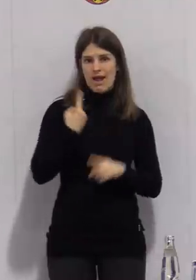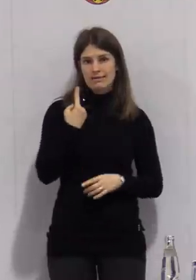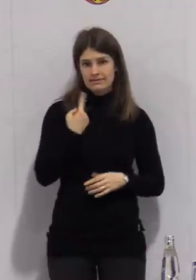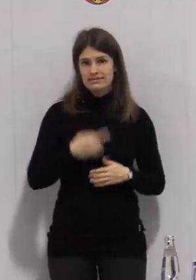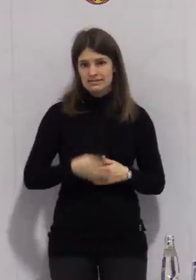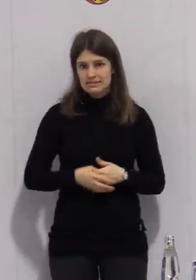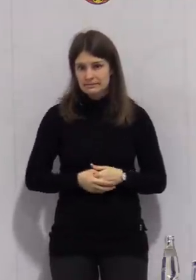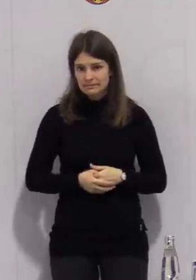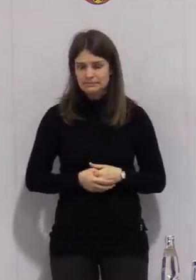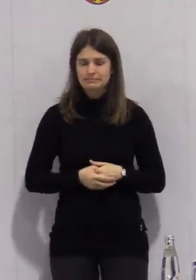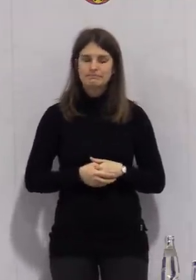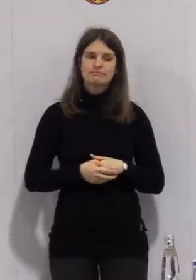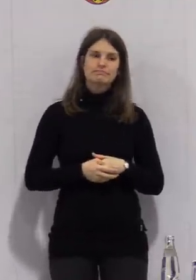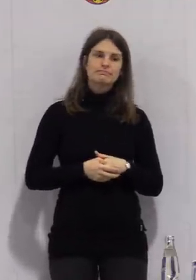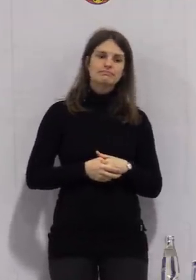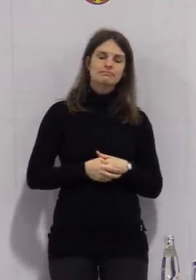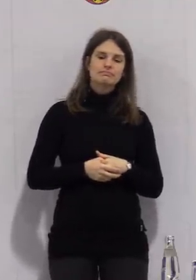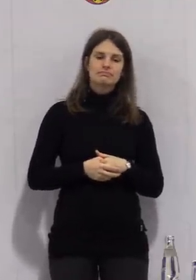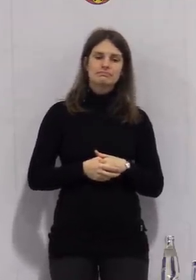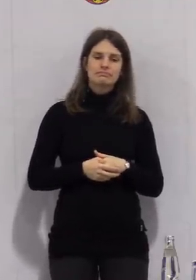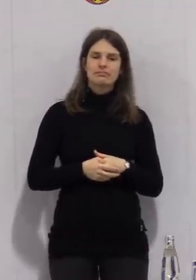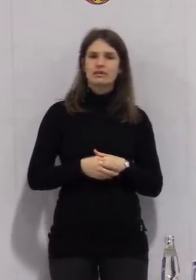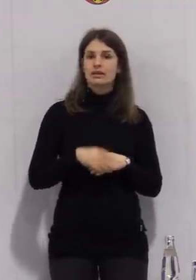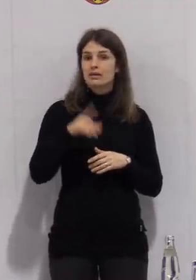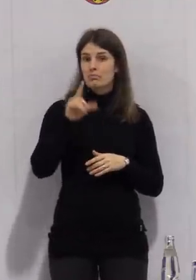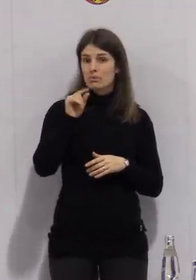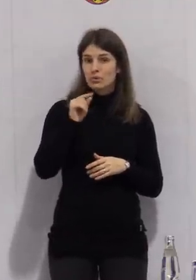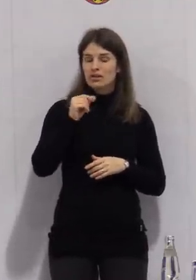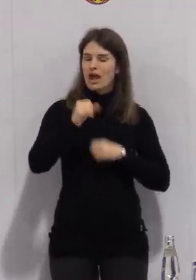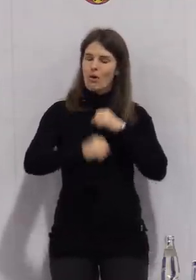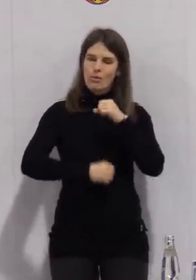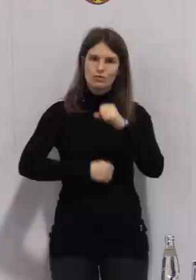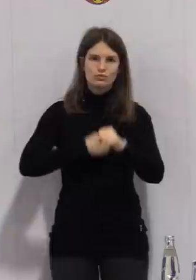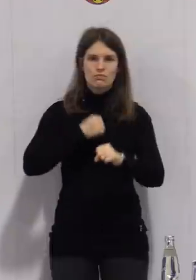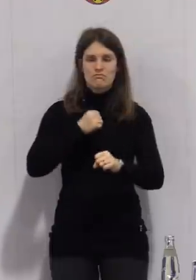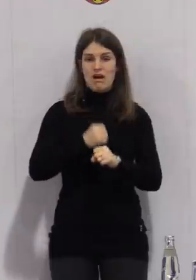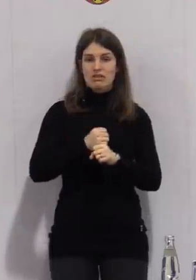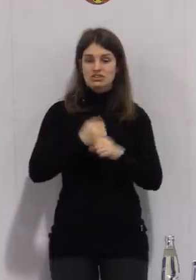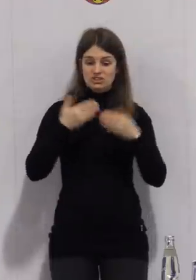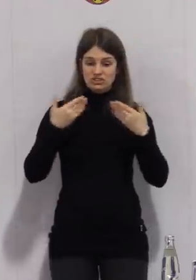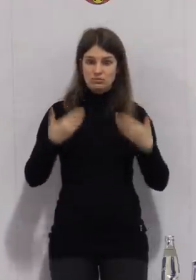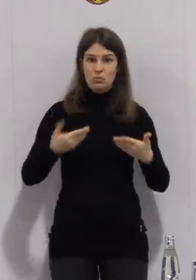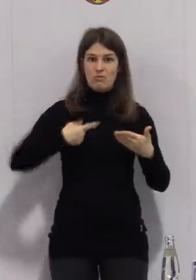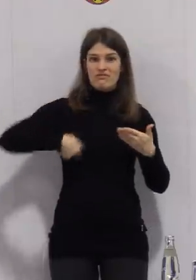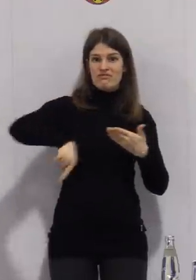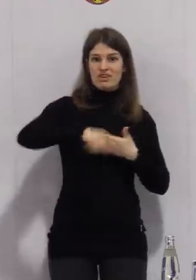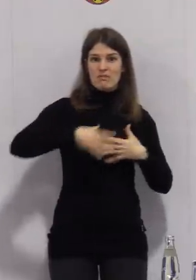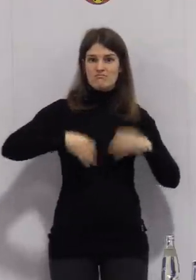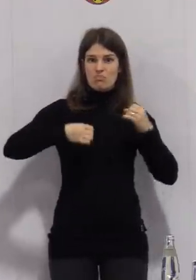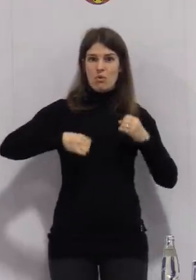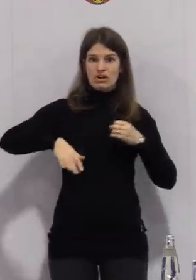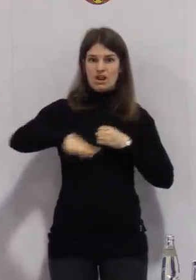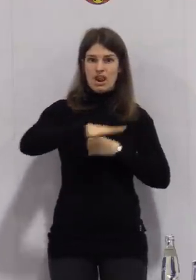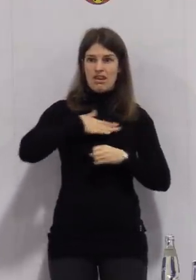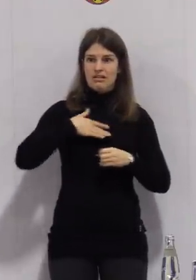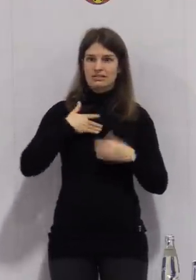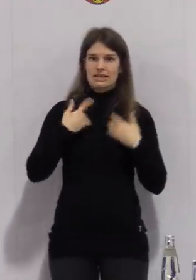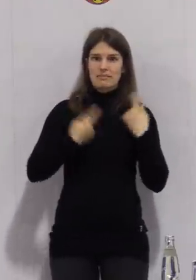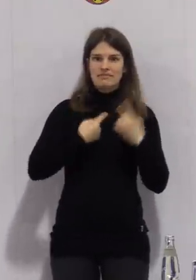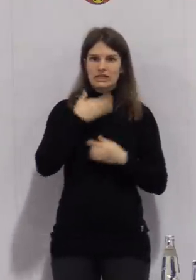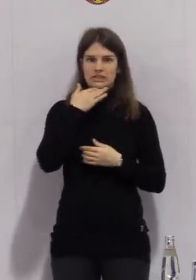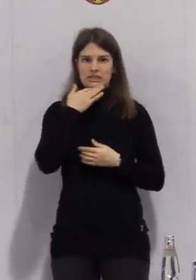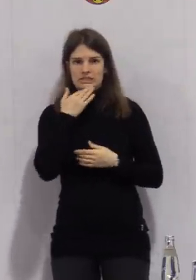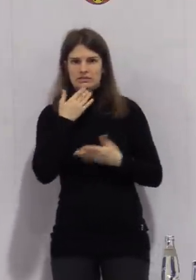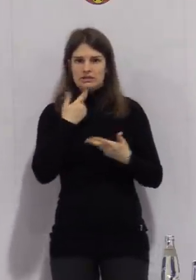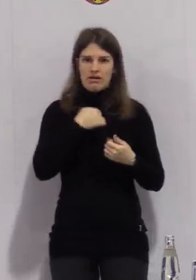In gewisser Weise schwebt damit auch ein Damoklesschwert über den Burgenlandkreis, dass nämlich verschärfte Regelungen